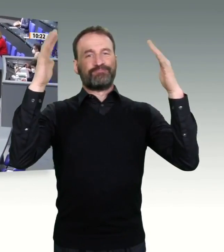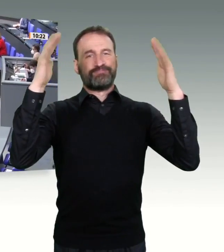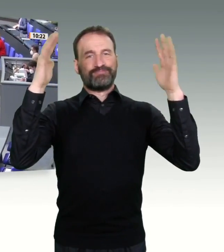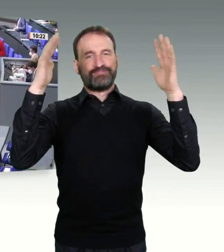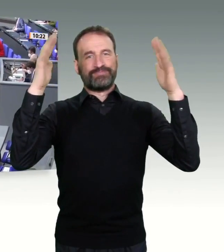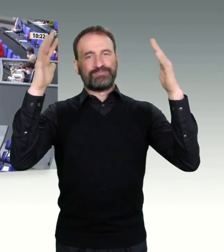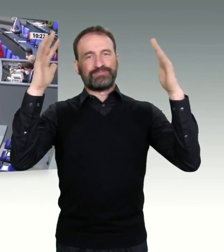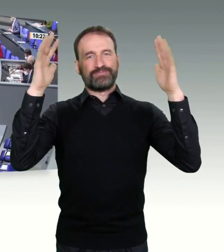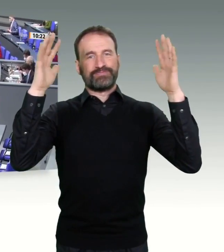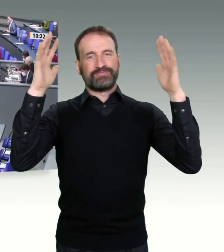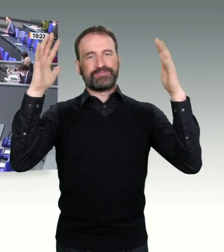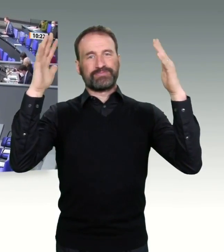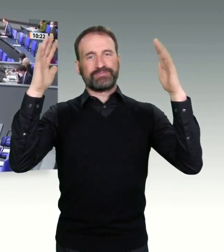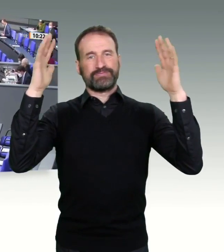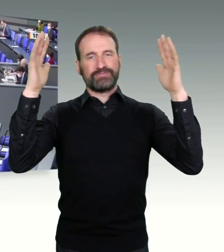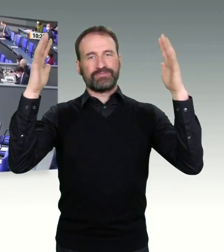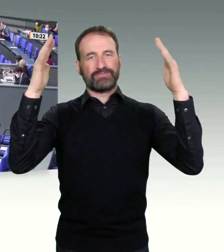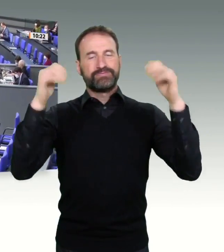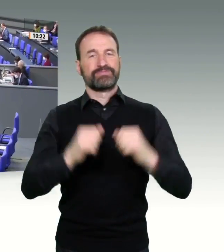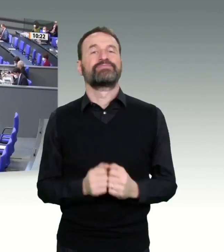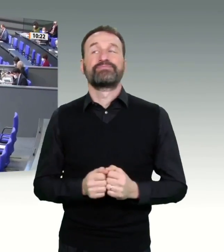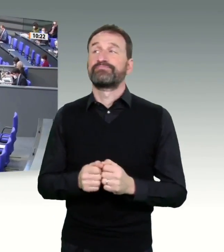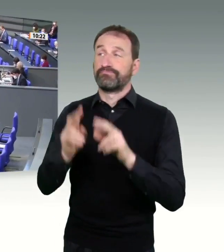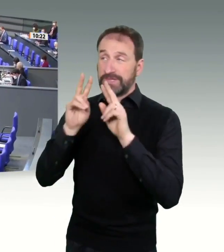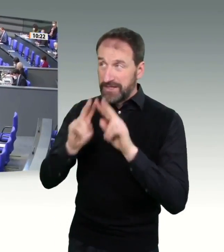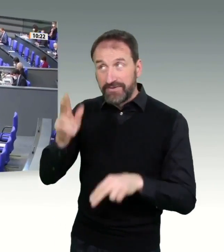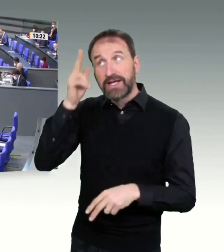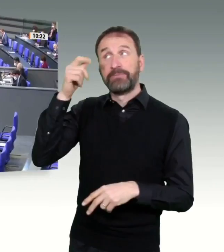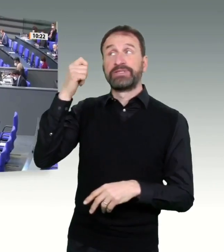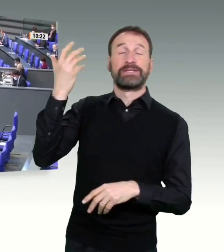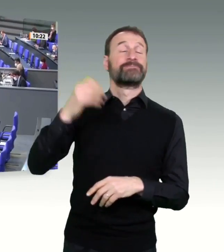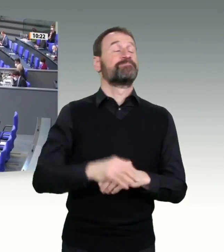Verehrter Herr Präsident! Liebe Kolleginnen und Kollegen! Meine Damen und Herren!